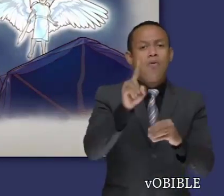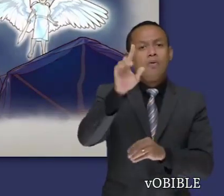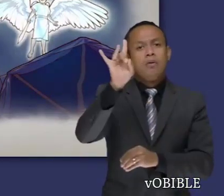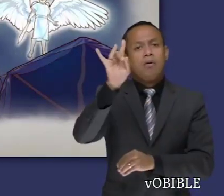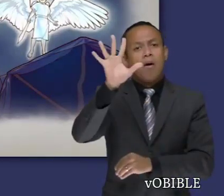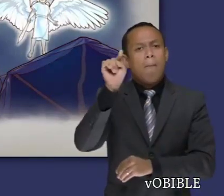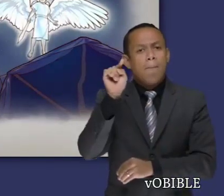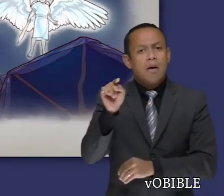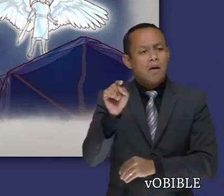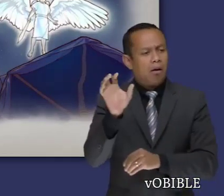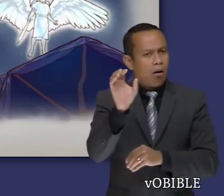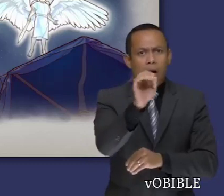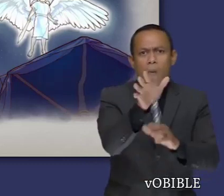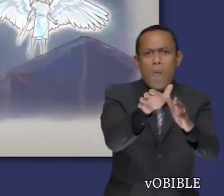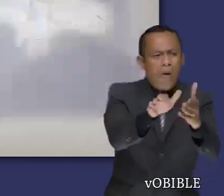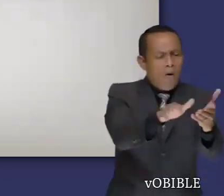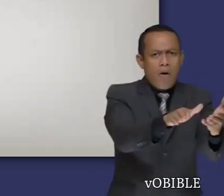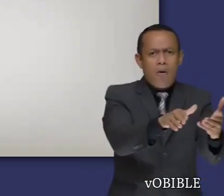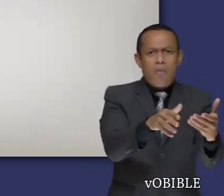hombres en el campamento de los asirios.